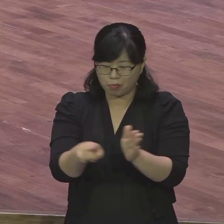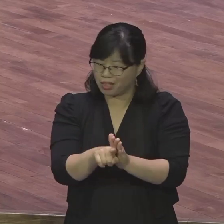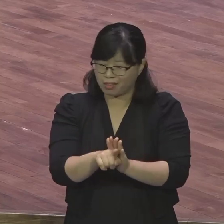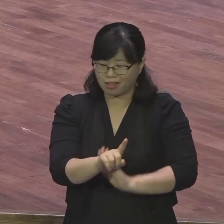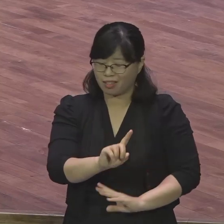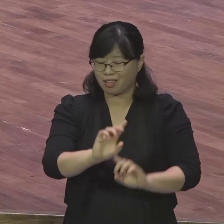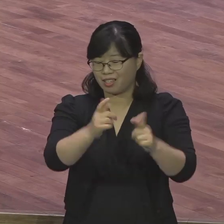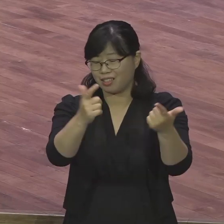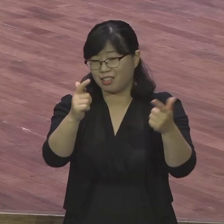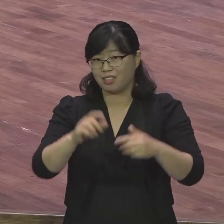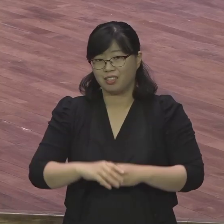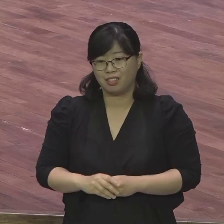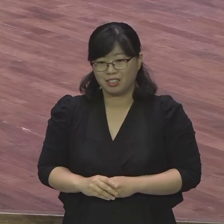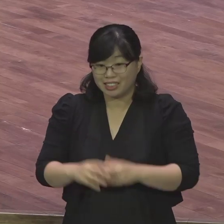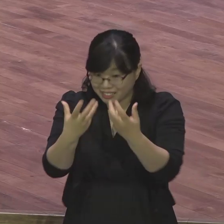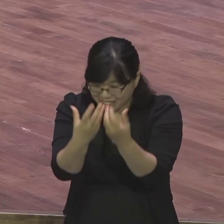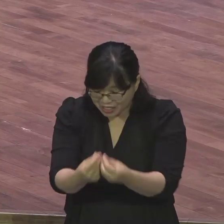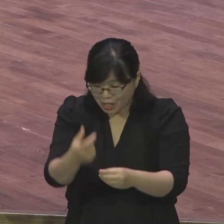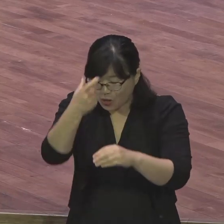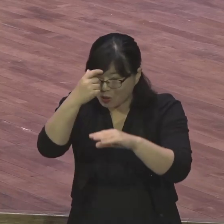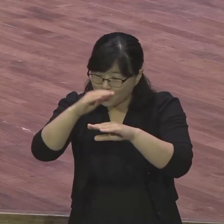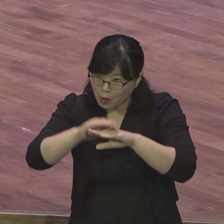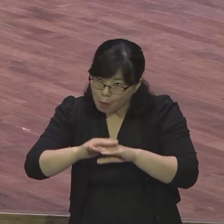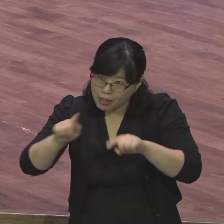그 사람 예수님 있는 사람 아니에요. 원래 교회 그냥 몇 번 다녀봤지.